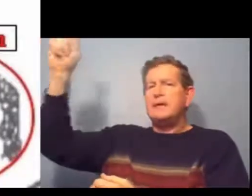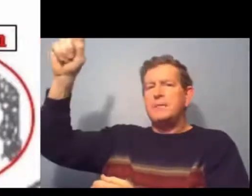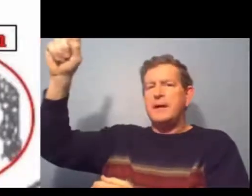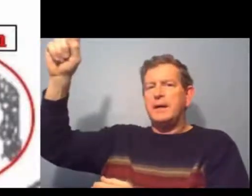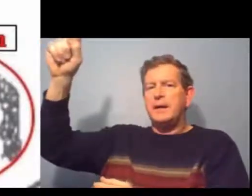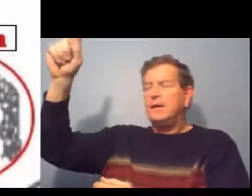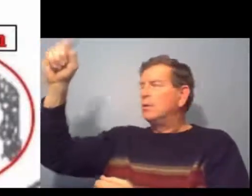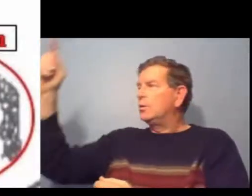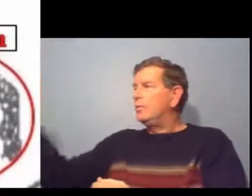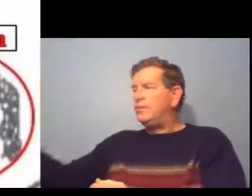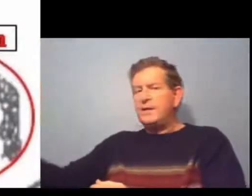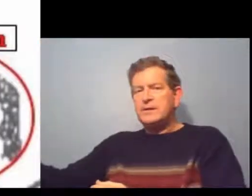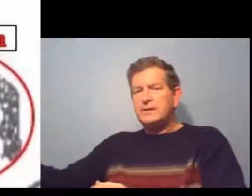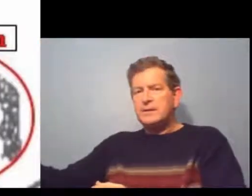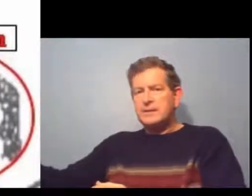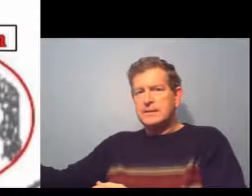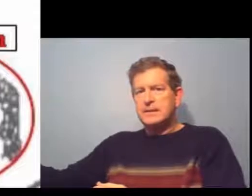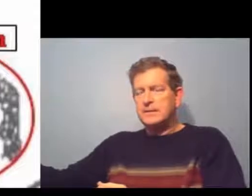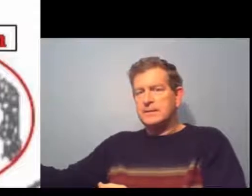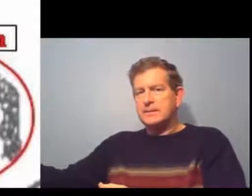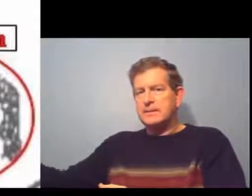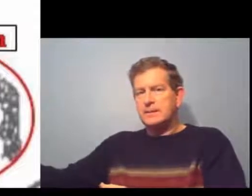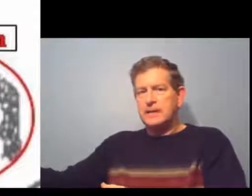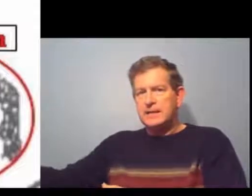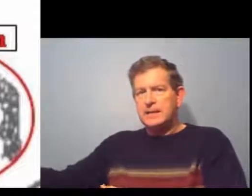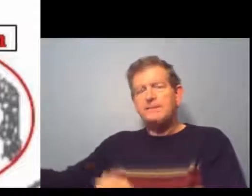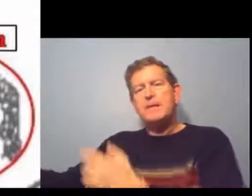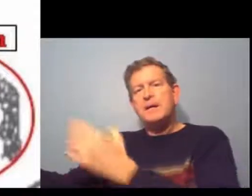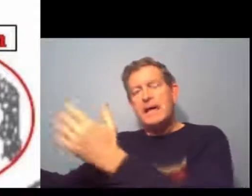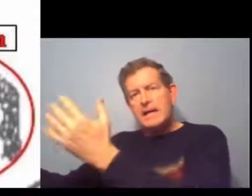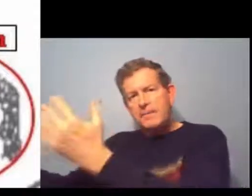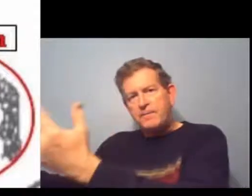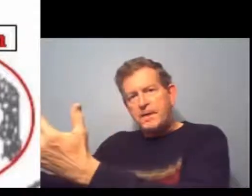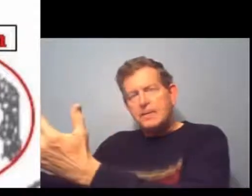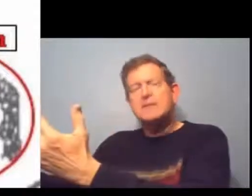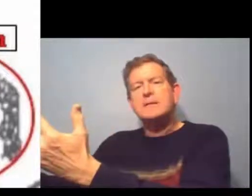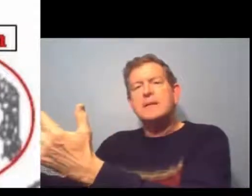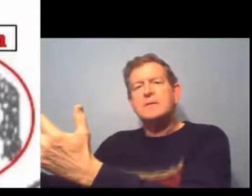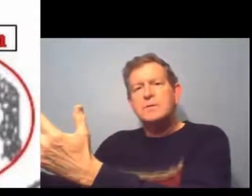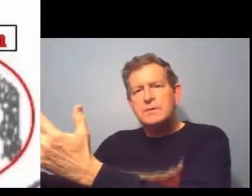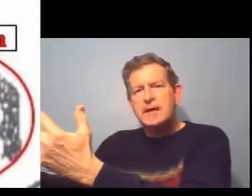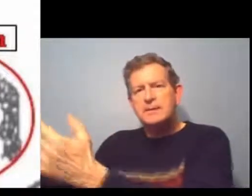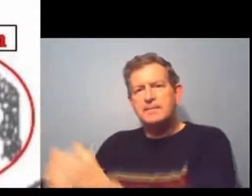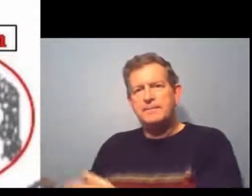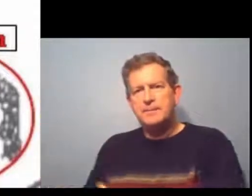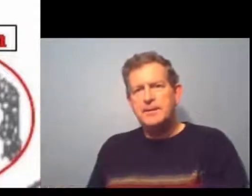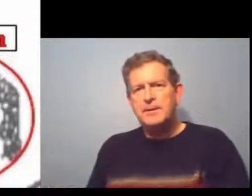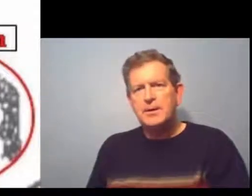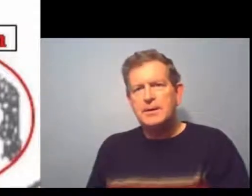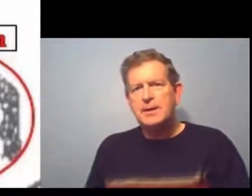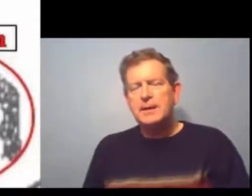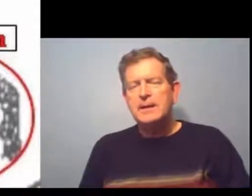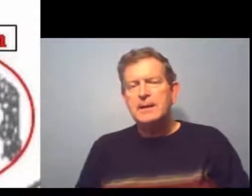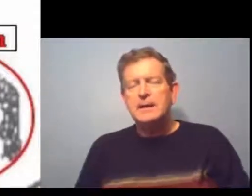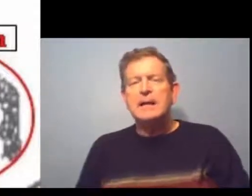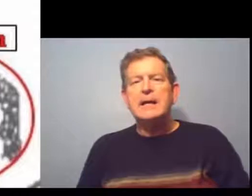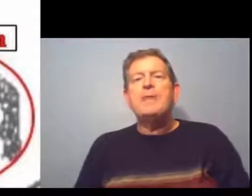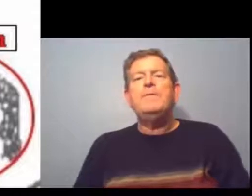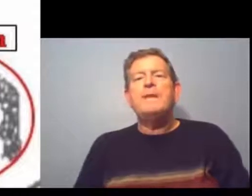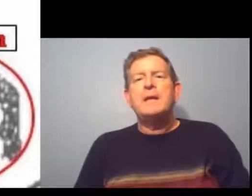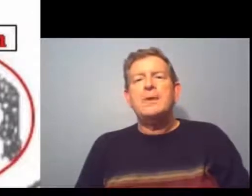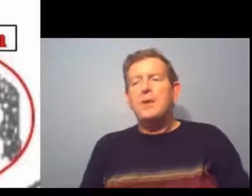Jim et de Marie. Donc, le fils, c'est Eddie. Et la fille, c'est Suzanne. D'accord ?